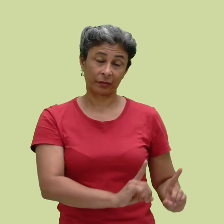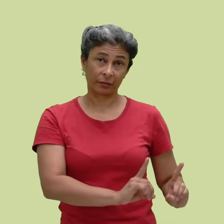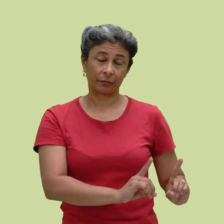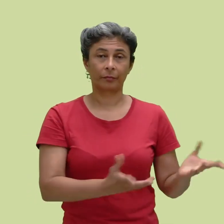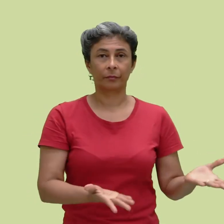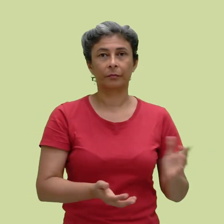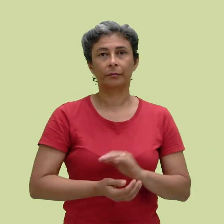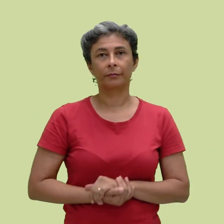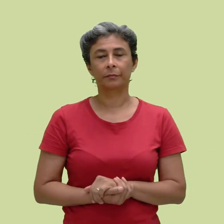deficiência.